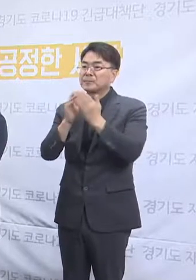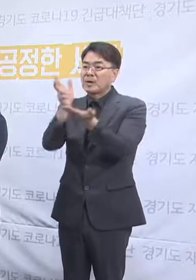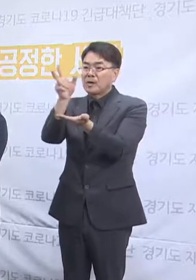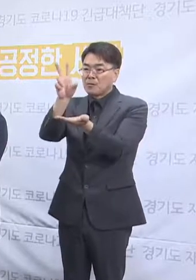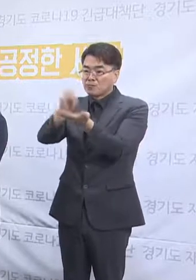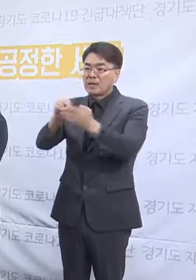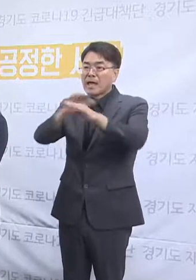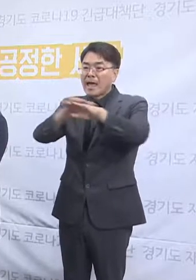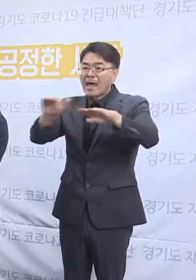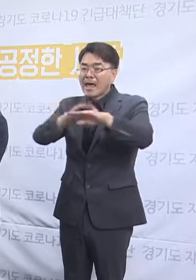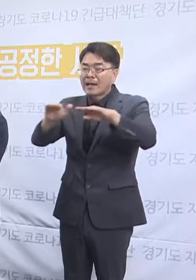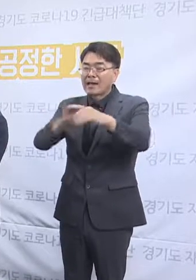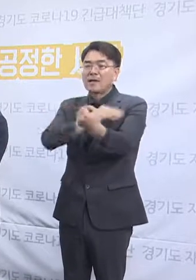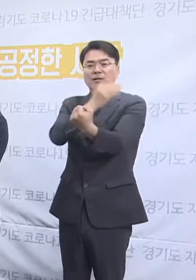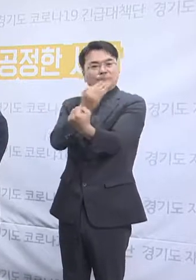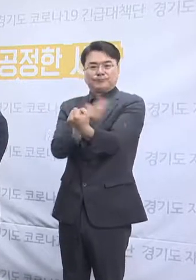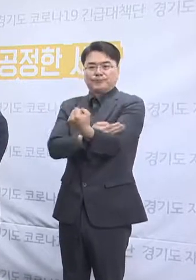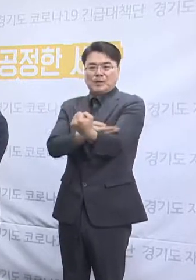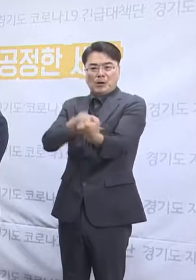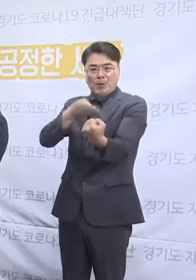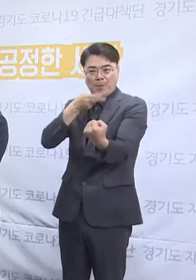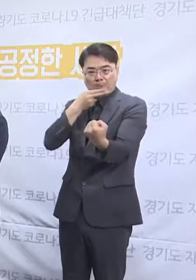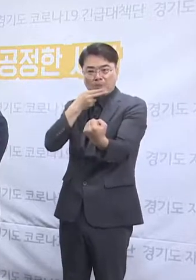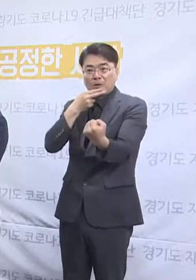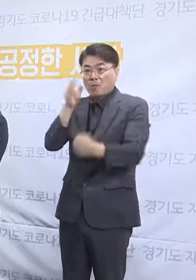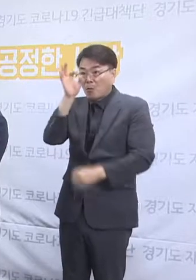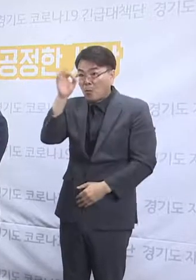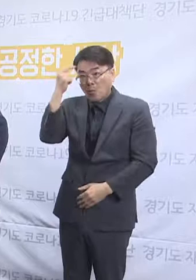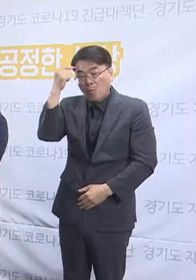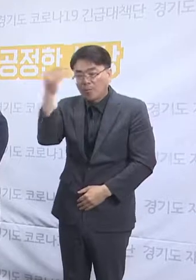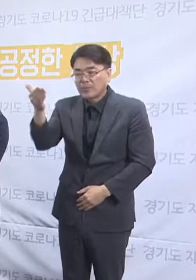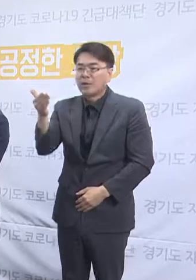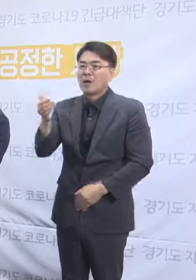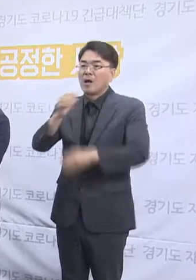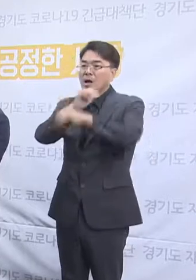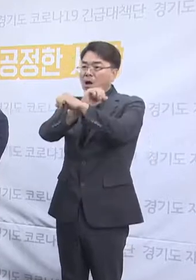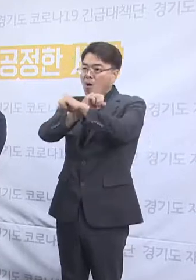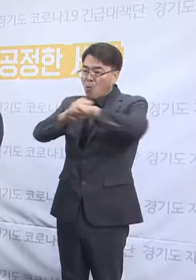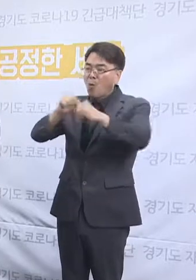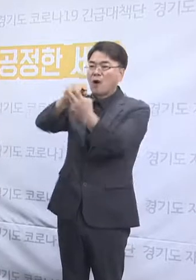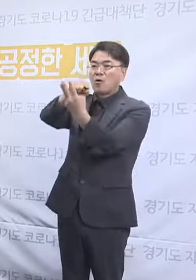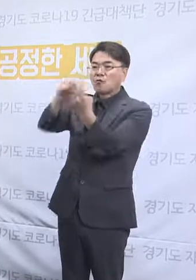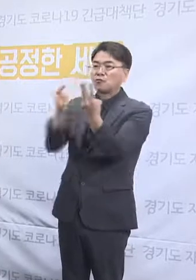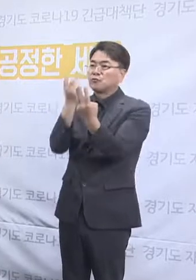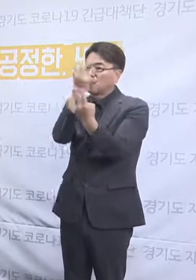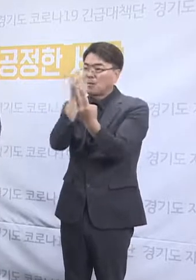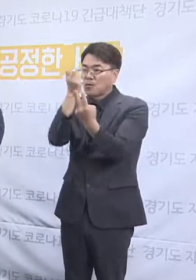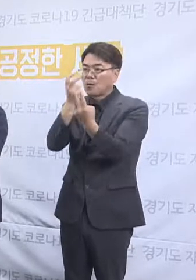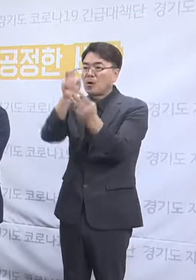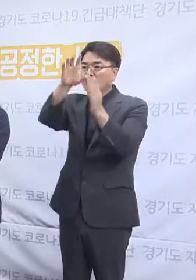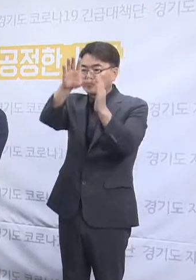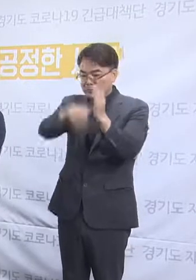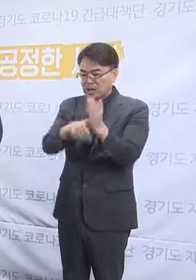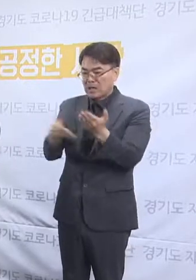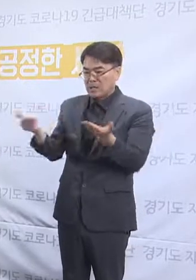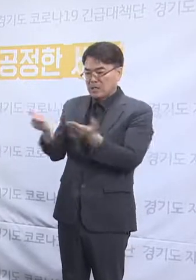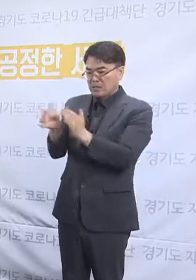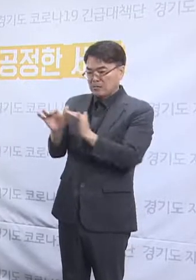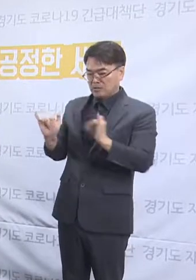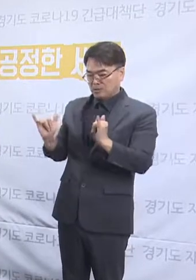해결할 능력이 없다고 보는지에 대한 질문과 그리고 광주시 감사 결과 내부 제보 직원들에 대한